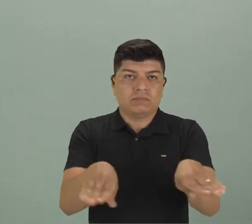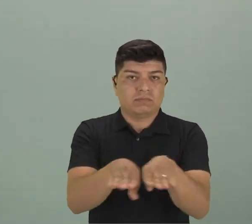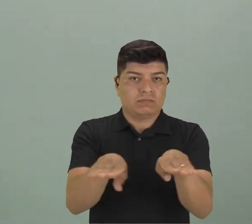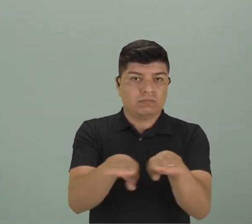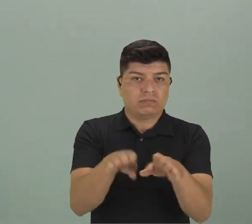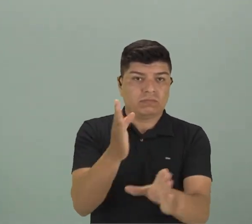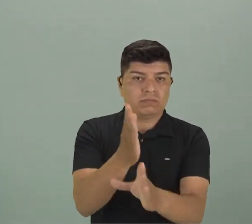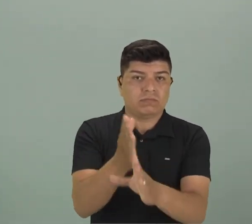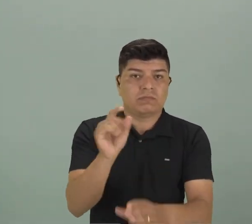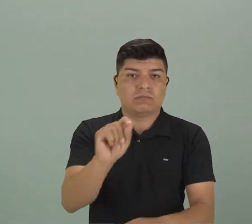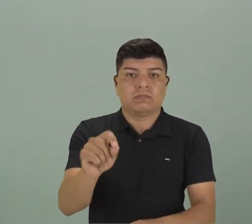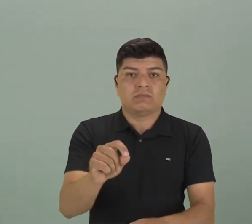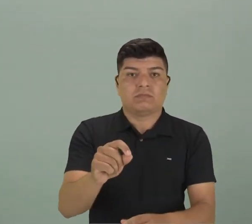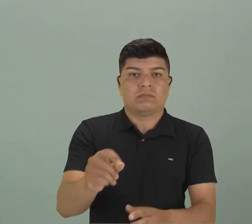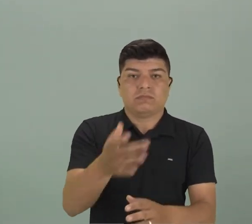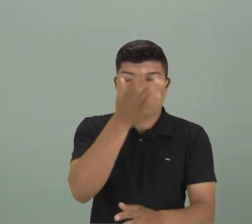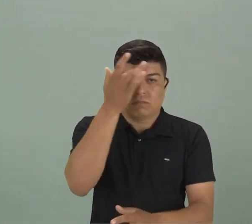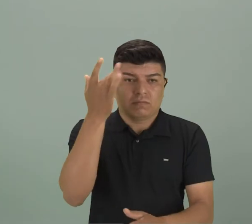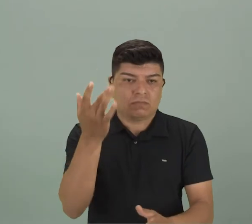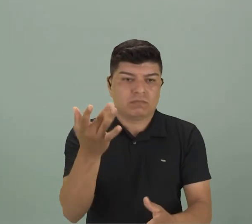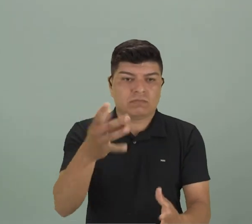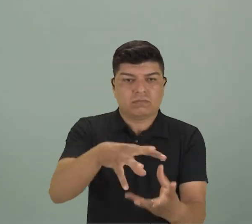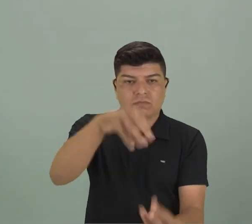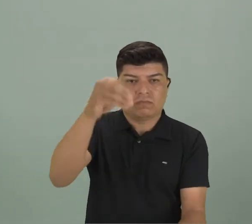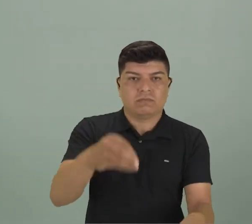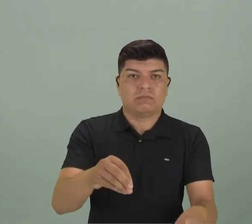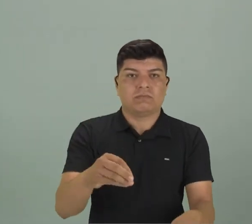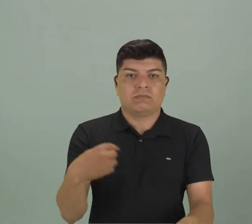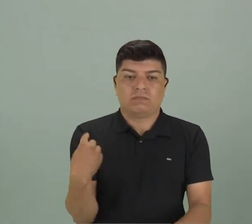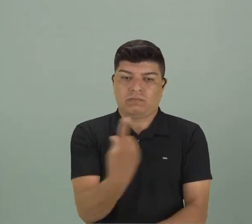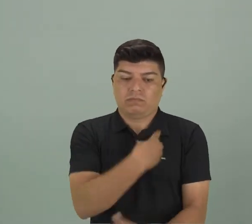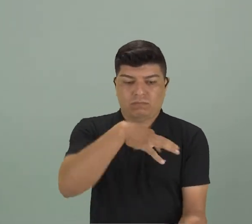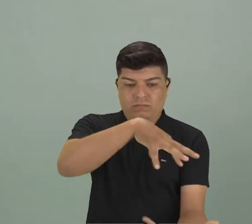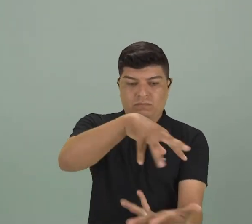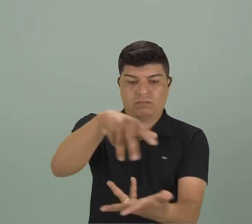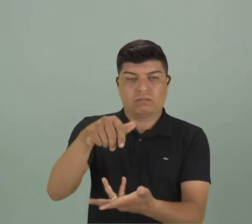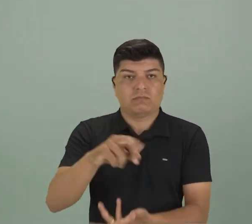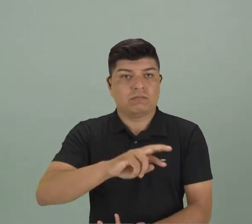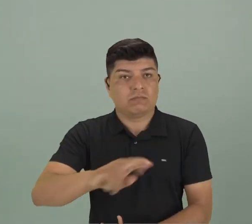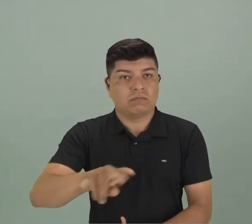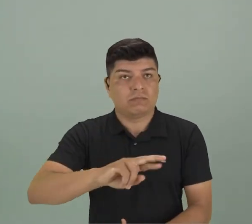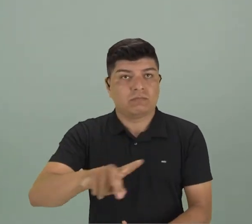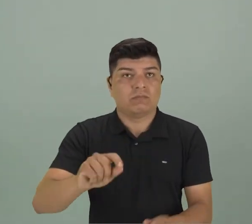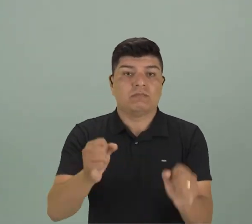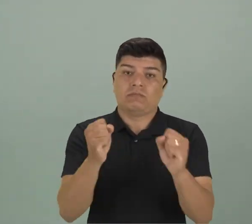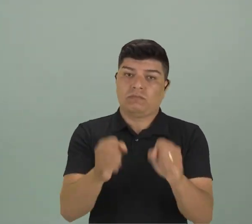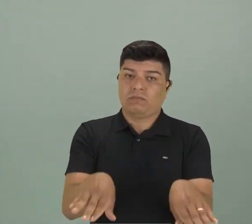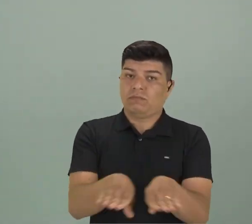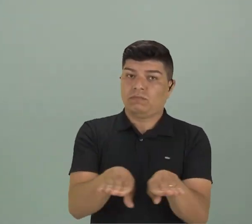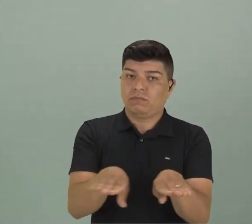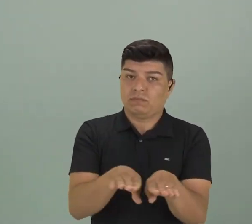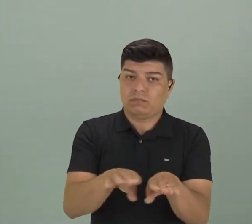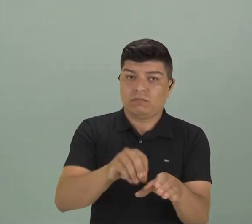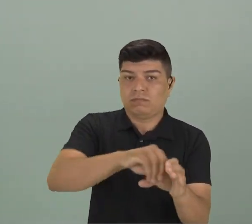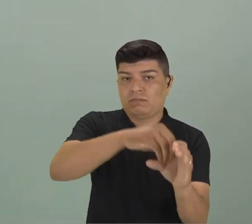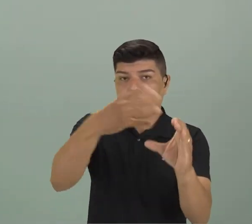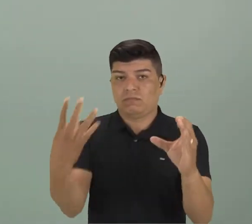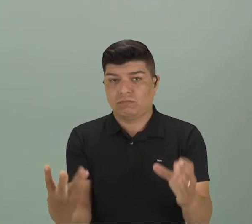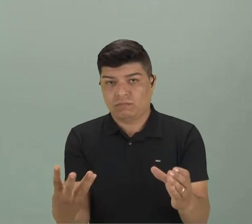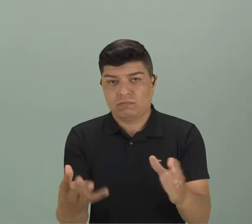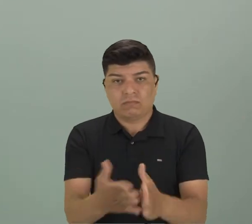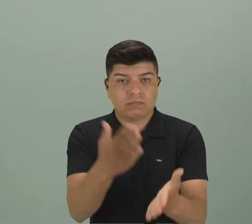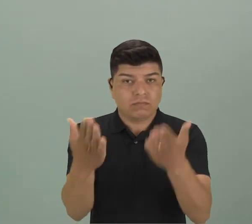Protagonizados por seres sobrenaturales, que no son de nuestro mundo, o que pueden pertencer a nuestro mundo, con características